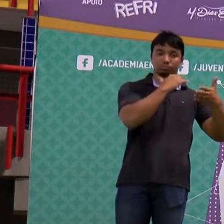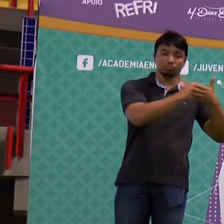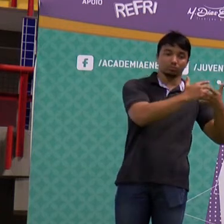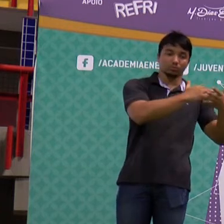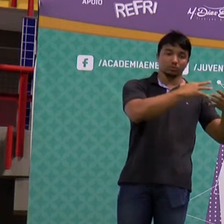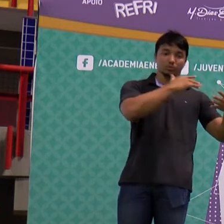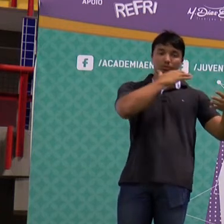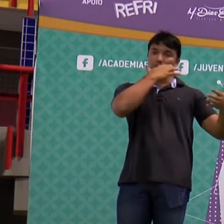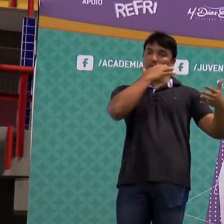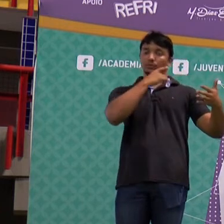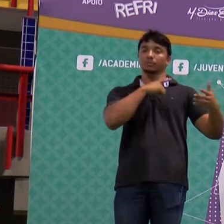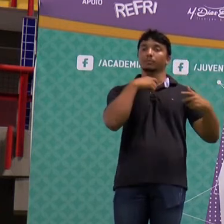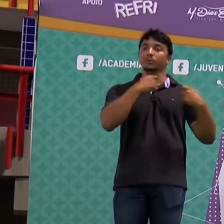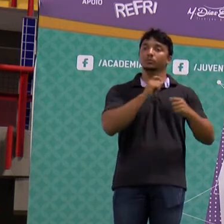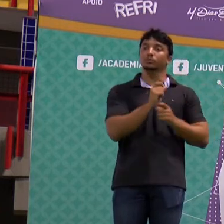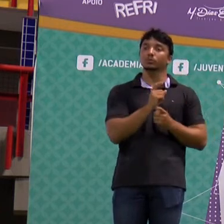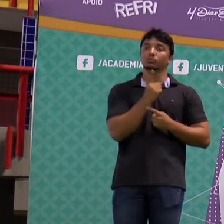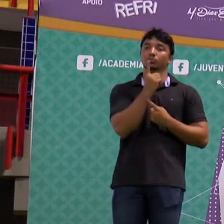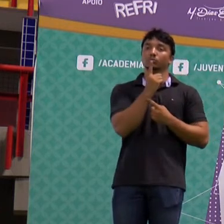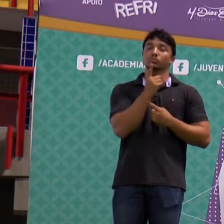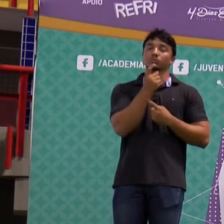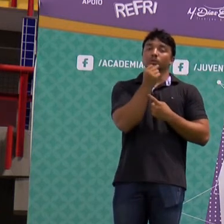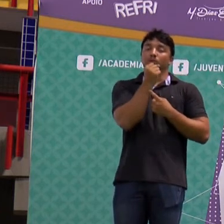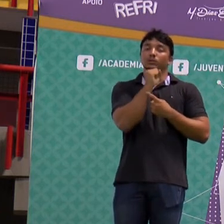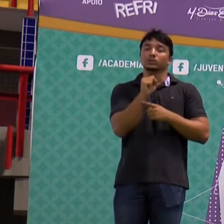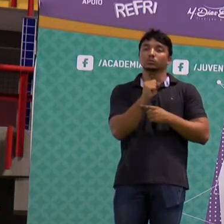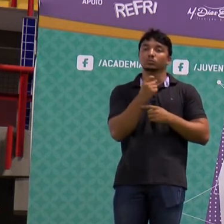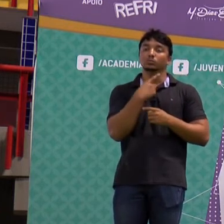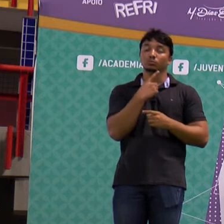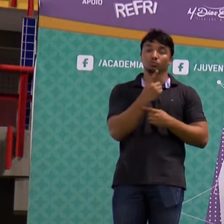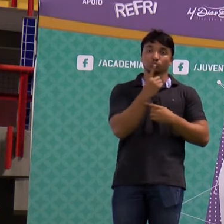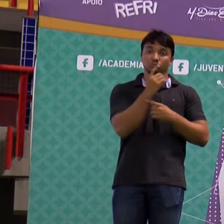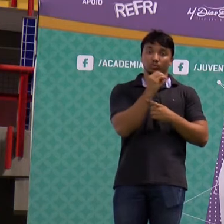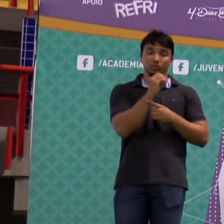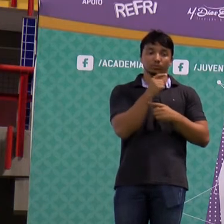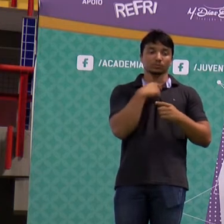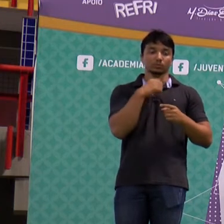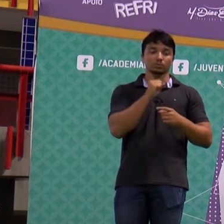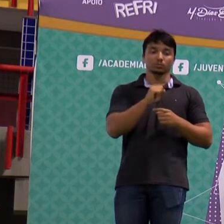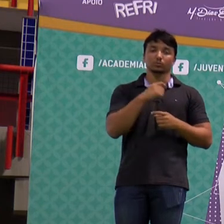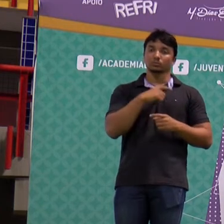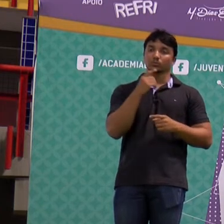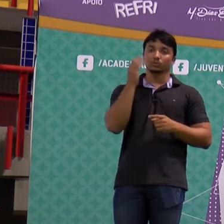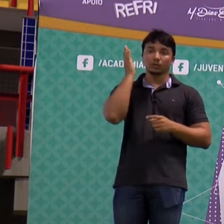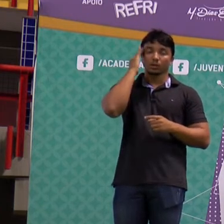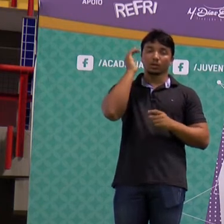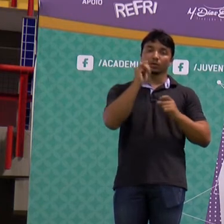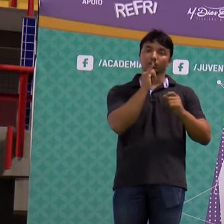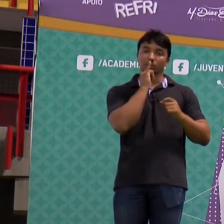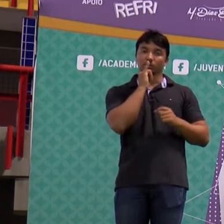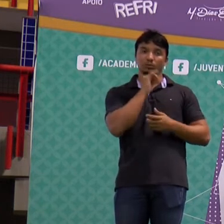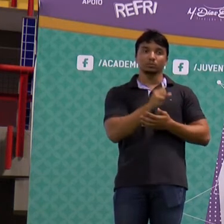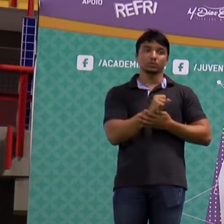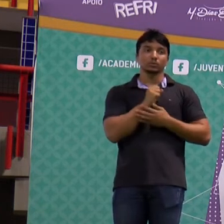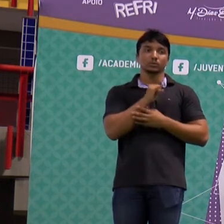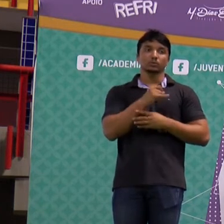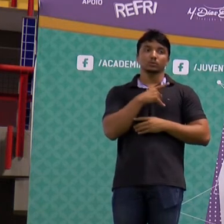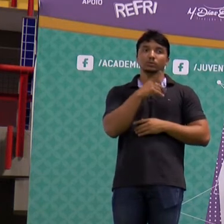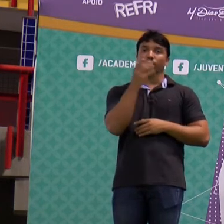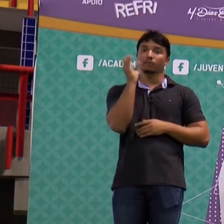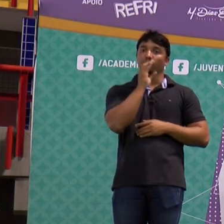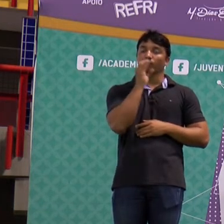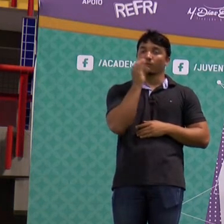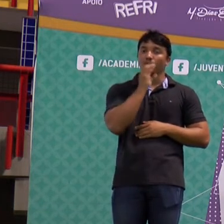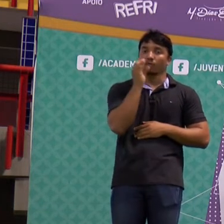Normalmente, a gente precisa de um décimo de segundo para entender e compreender aquilo que foi dito. Se a gente começar a falar muito